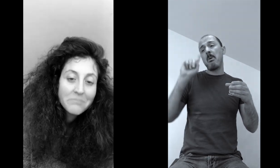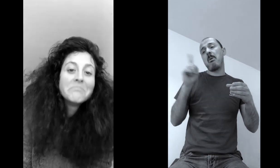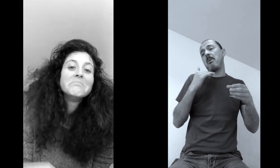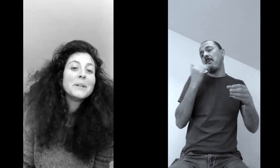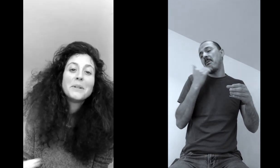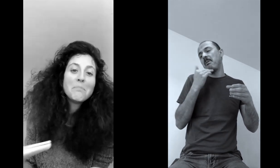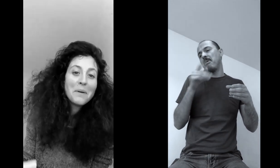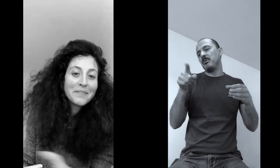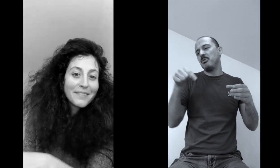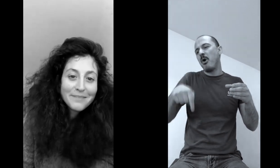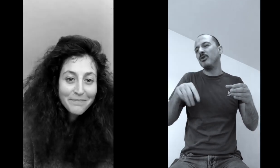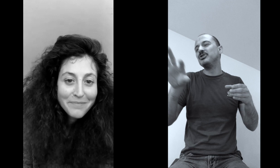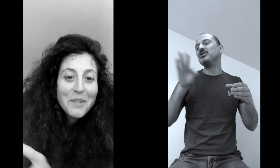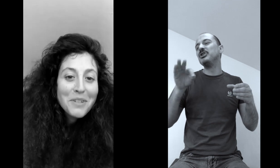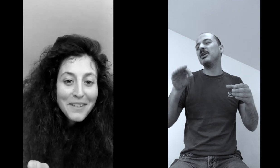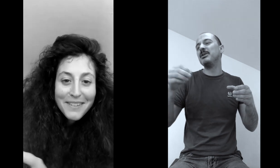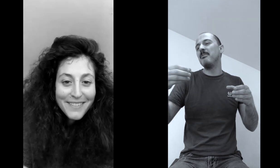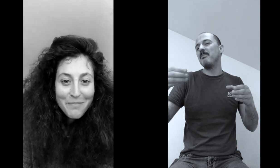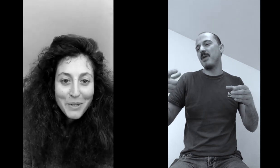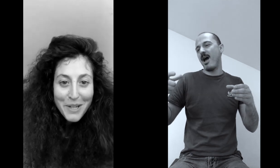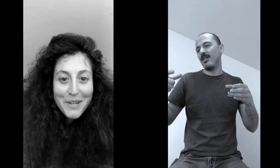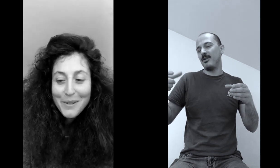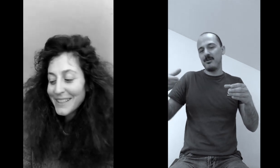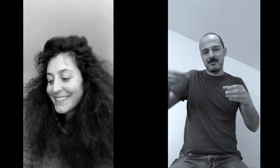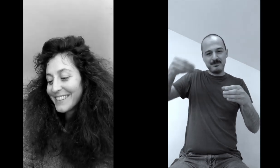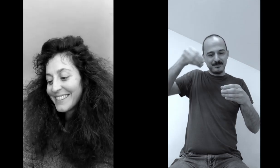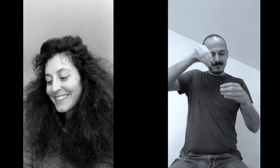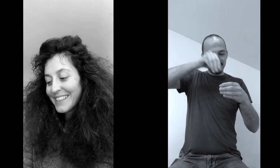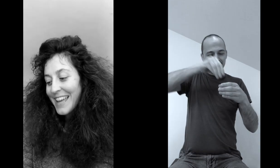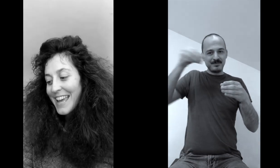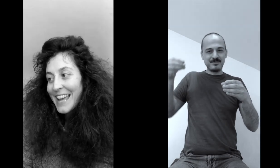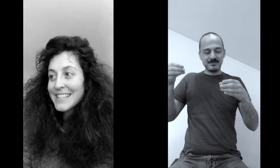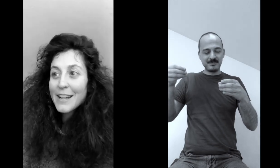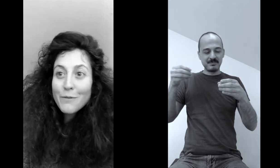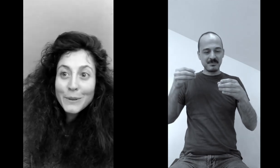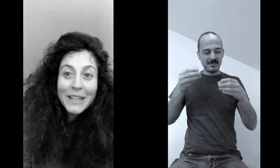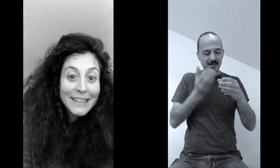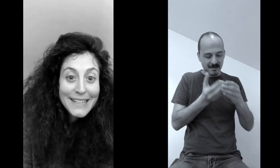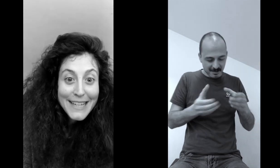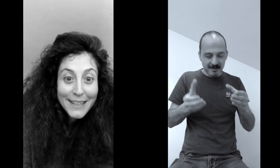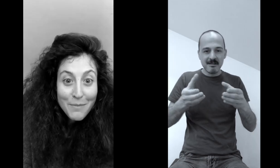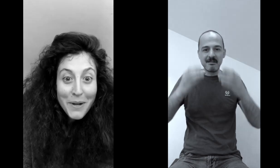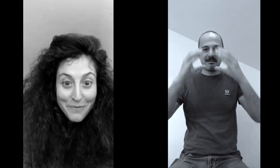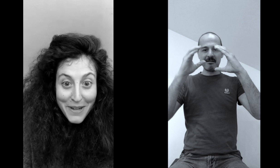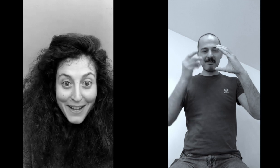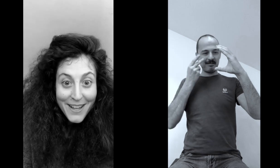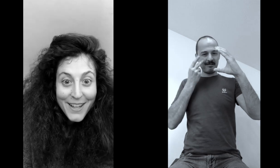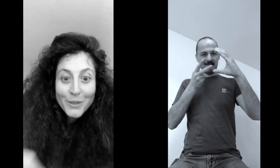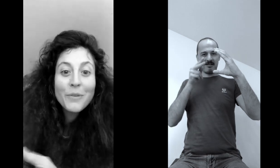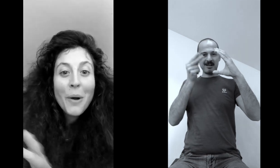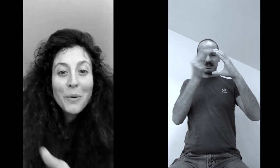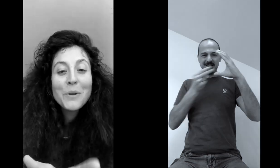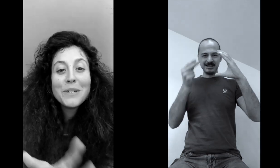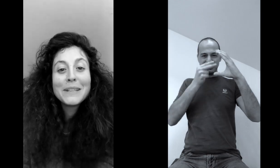ma non importa oggi puoi sceglierlo te e se nel fondo della tazzina del mio caffè